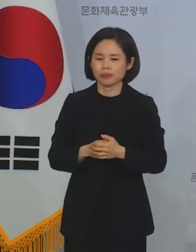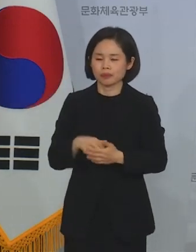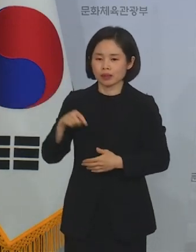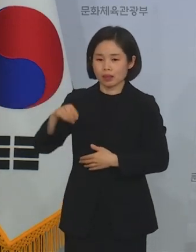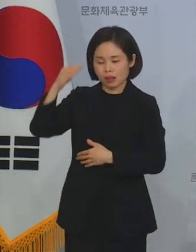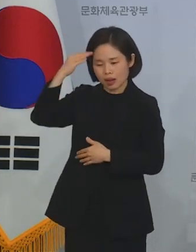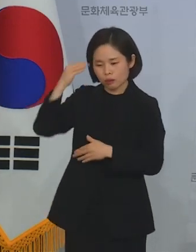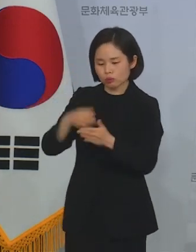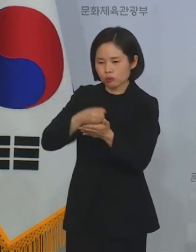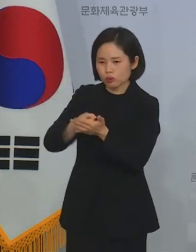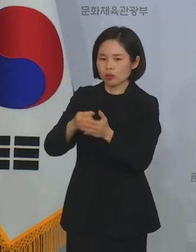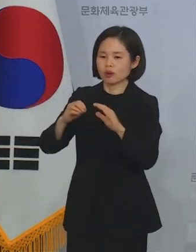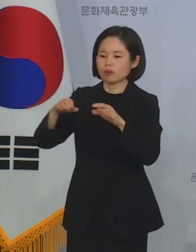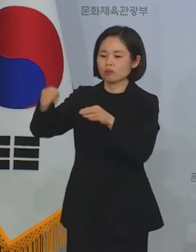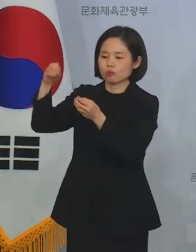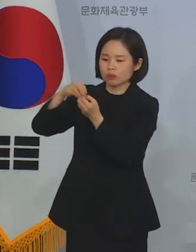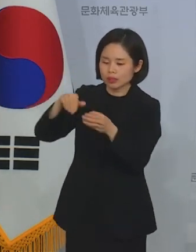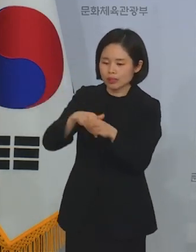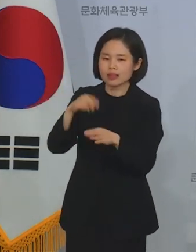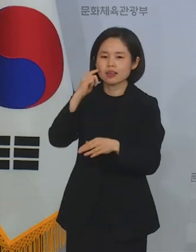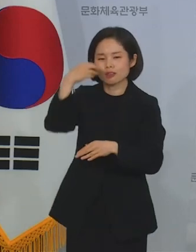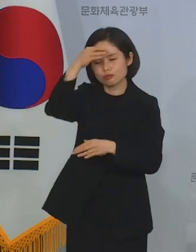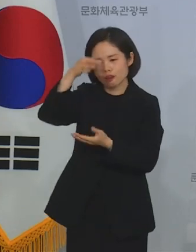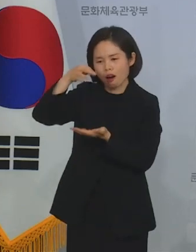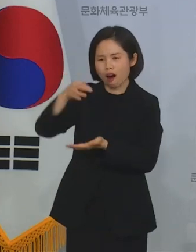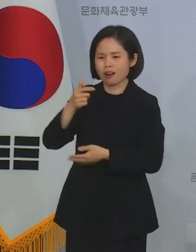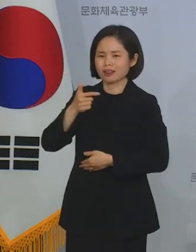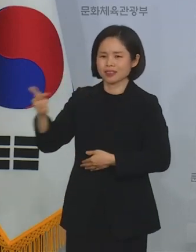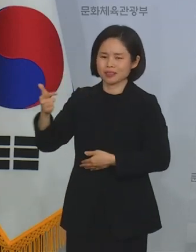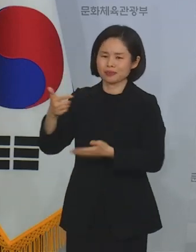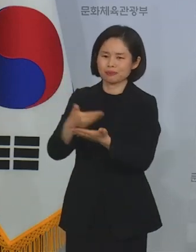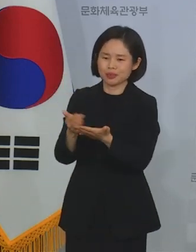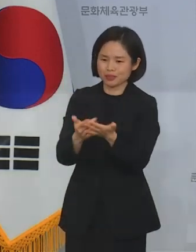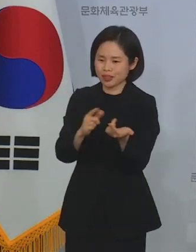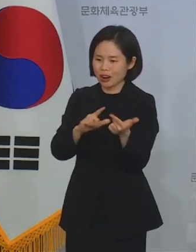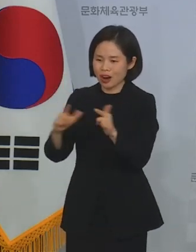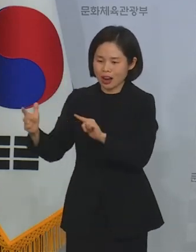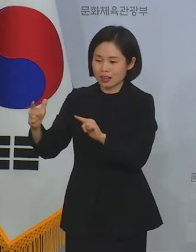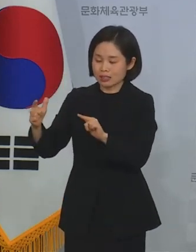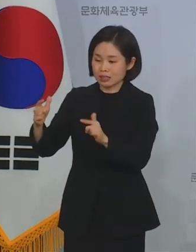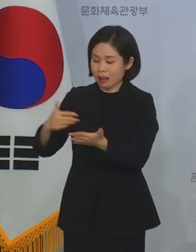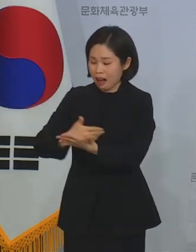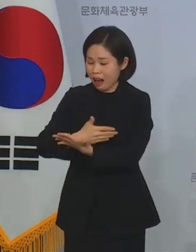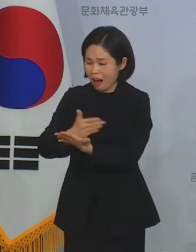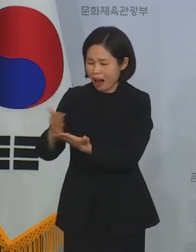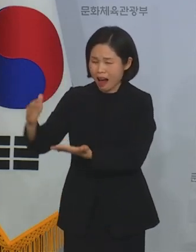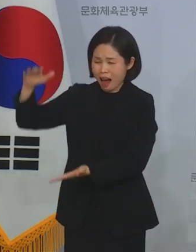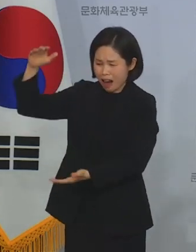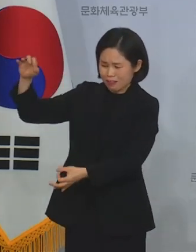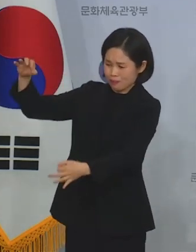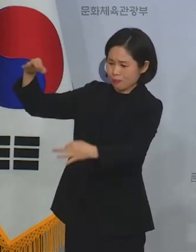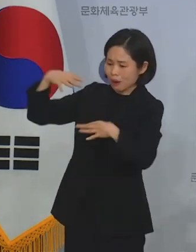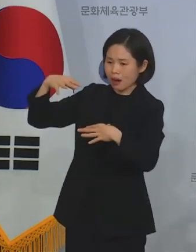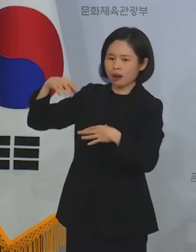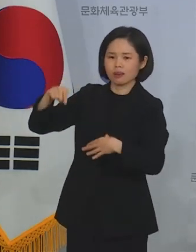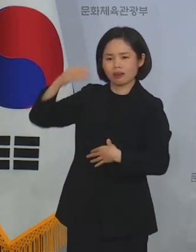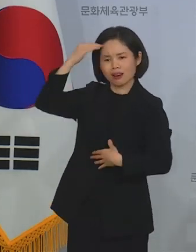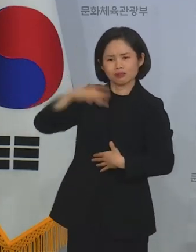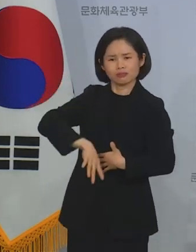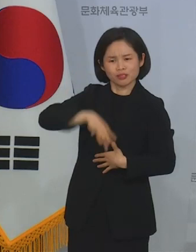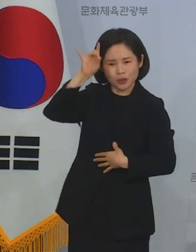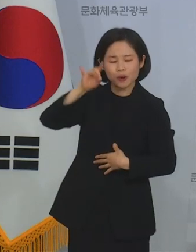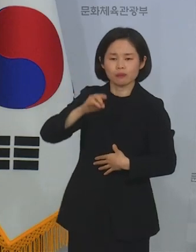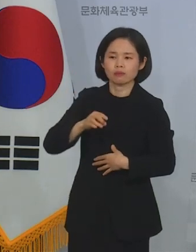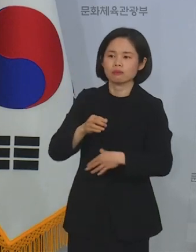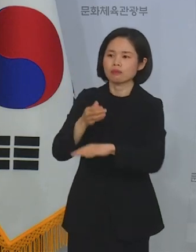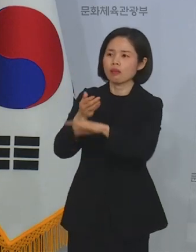문화재 및 예술적 사료적 가치가 높은 주요 미술품의 대규모 국가 기증은 사실상 국내에서 최초이며